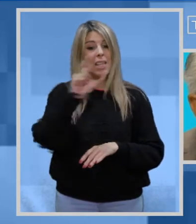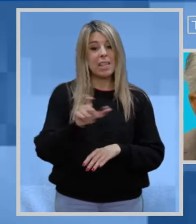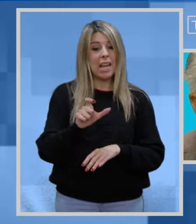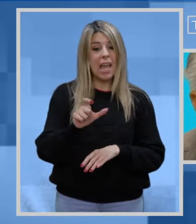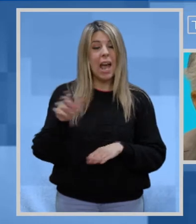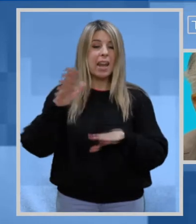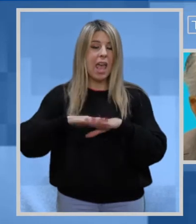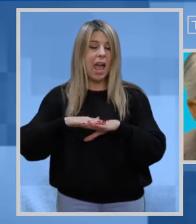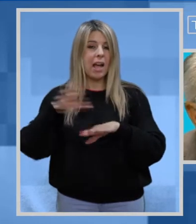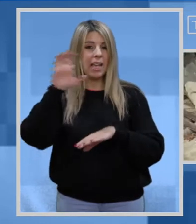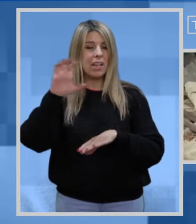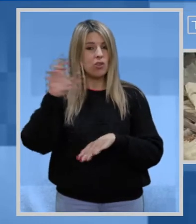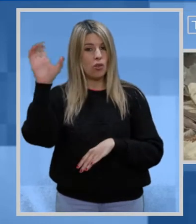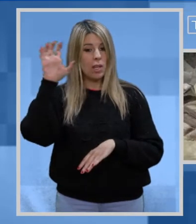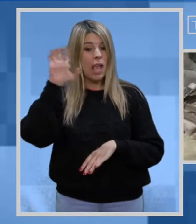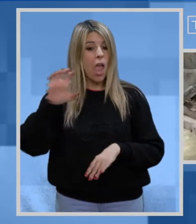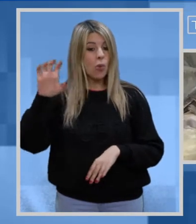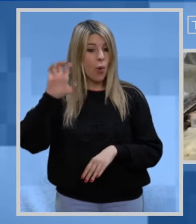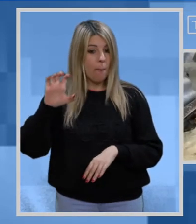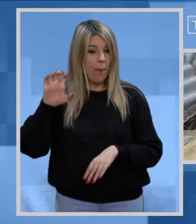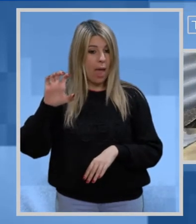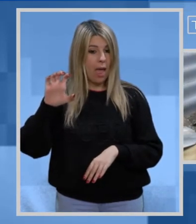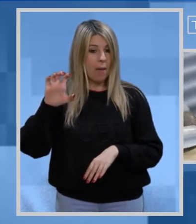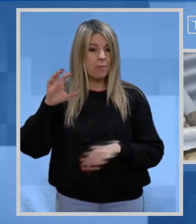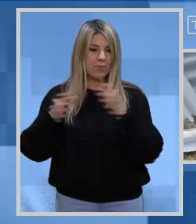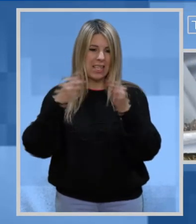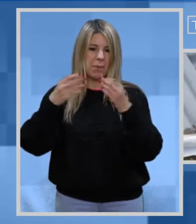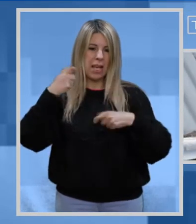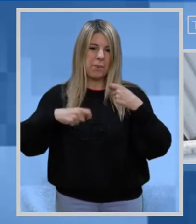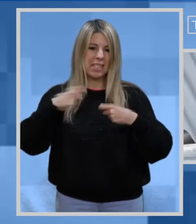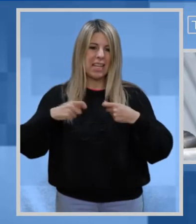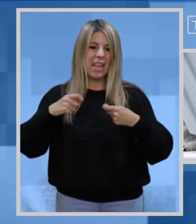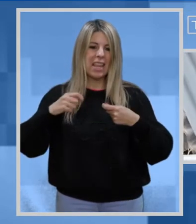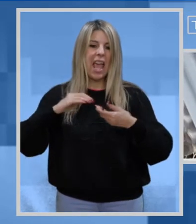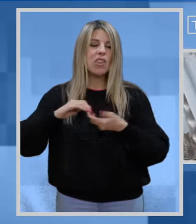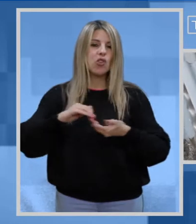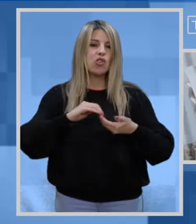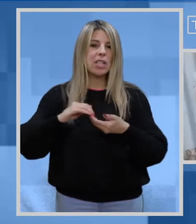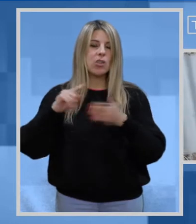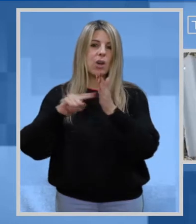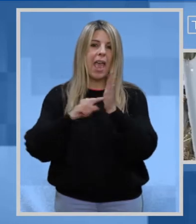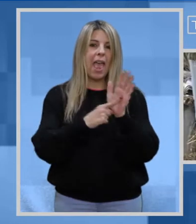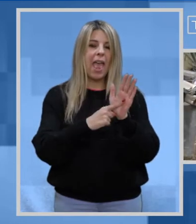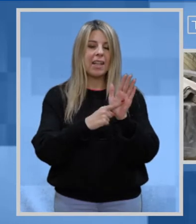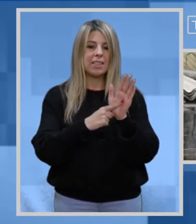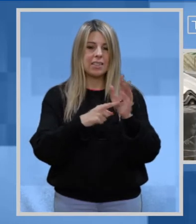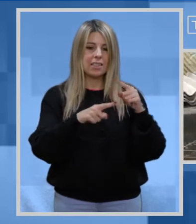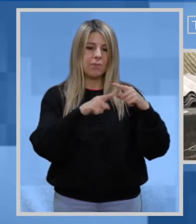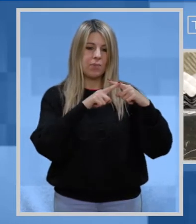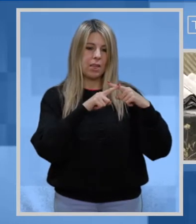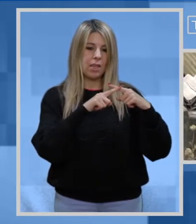verso regioni europee Ha affermato il presidente dell'associazione ex esposti amianto